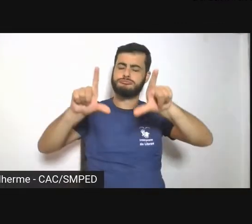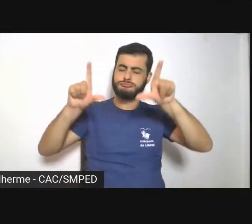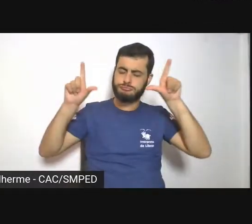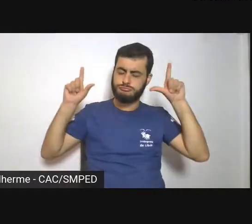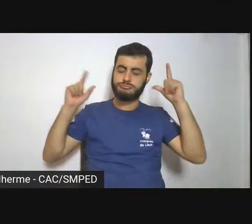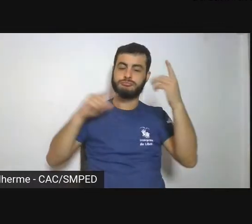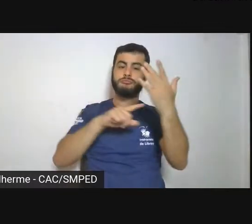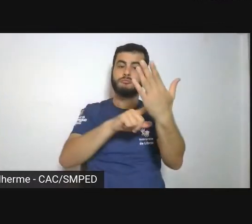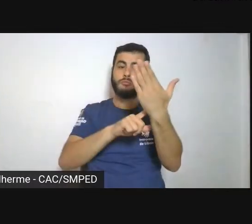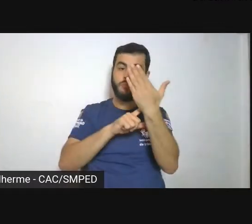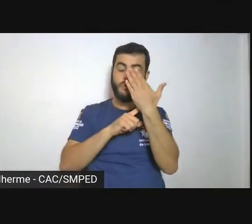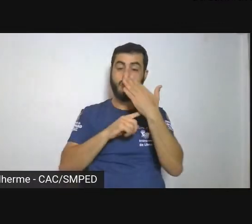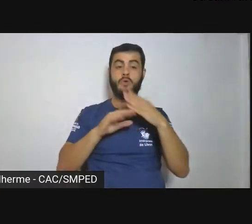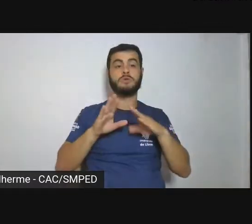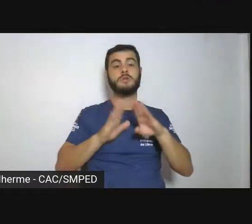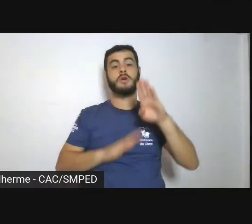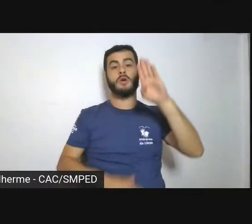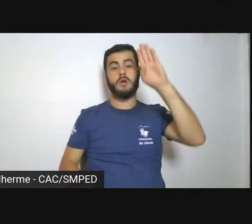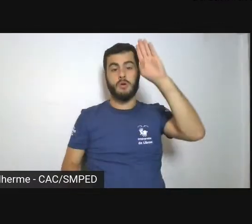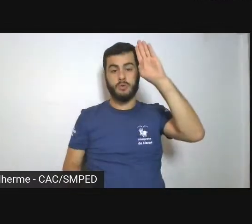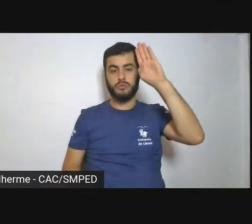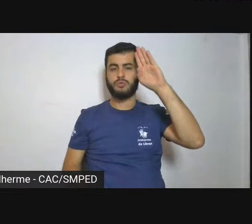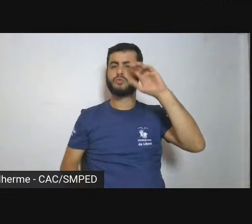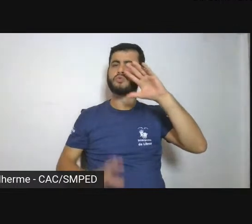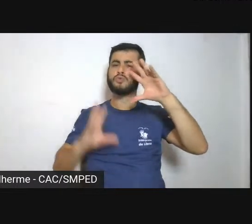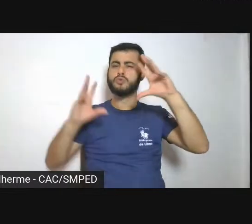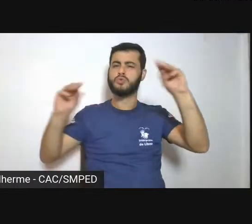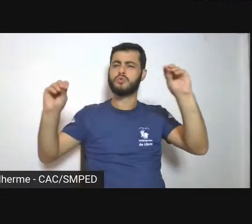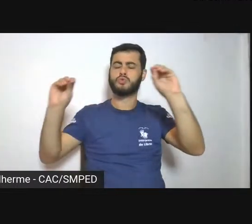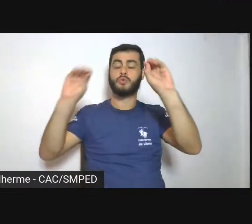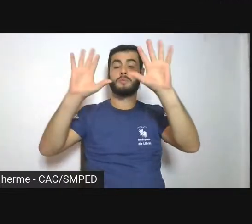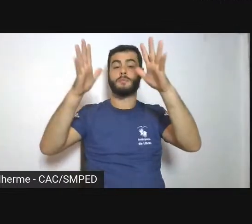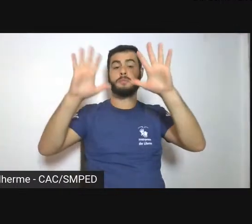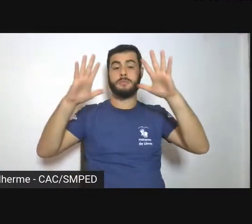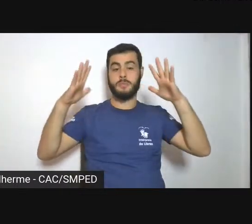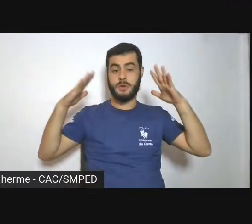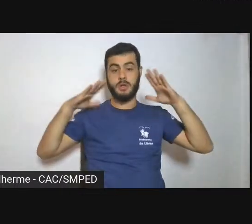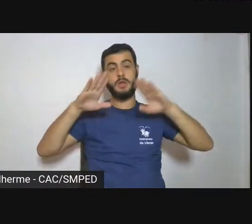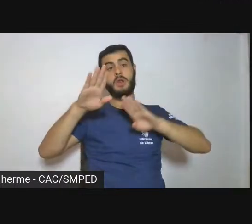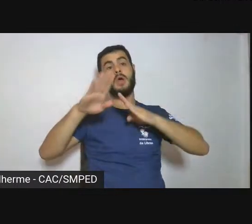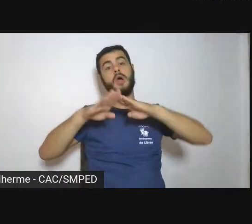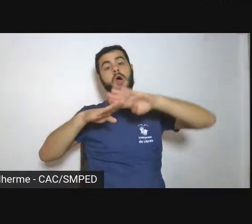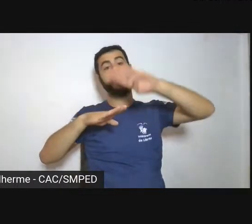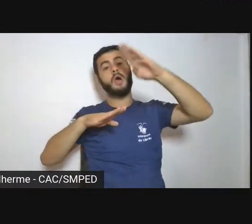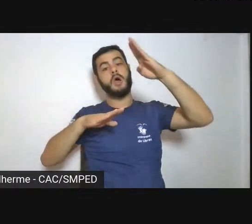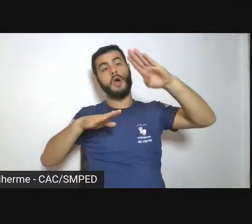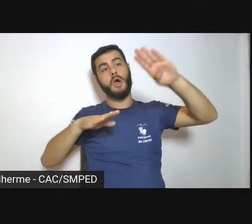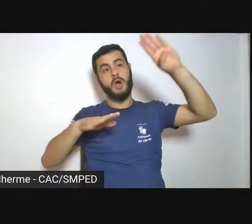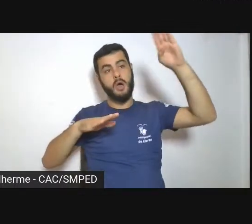o alto do céu brilha assim, para o homem como árvores coroadas de frutos.